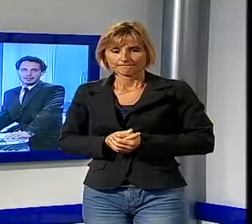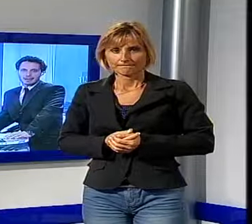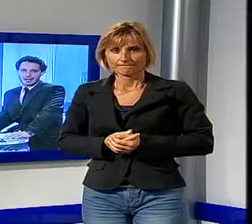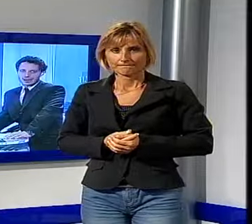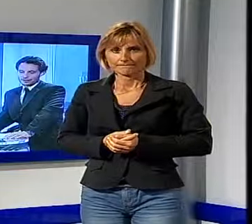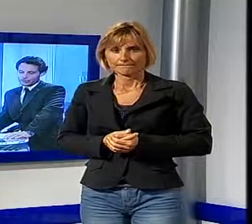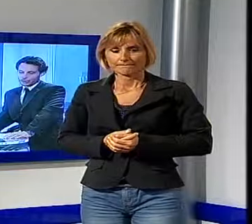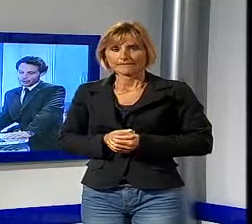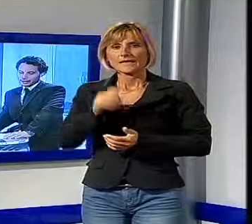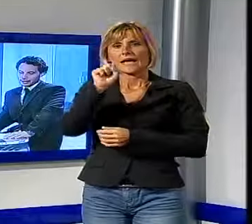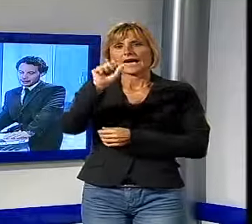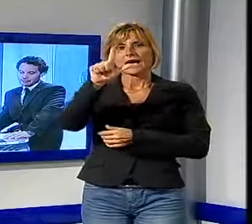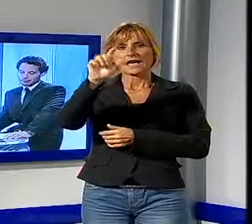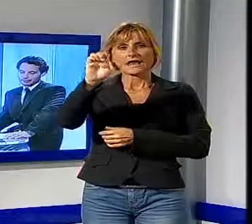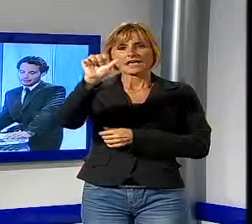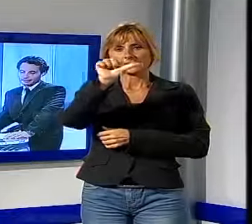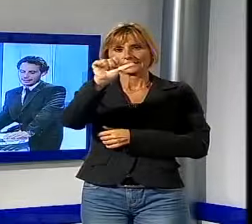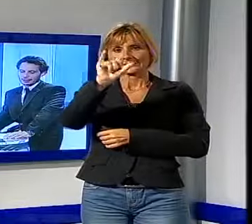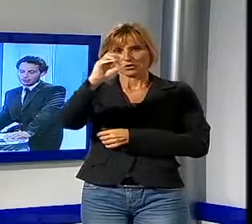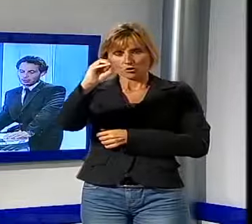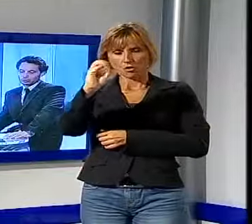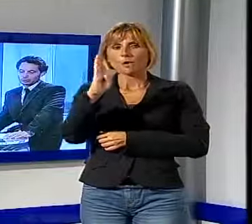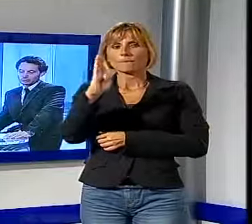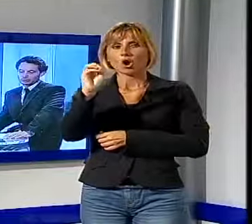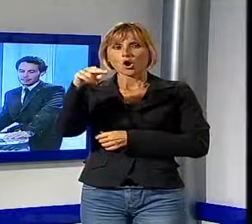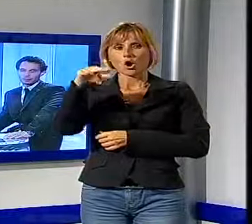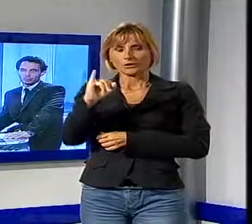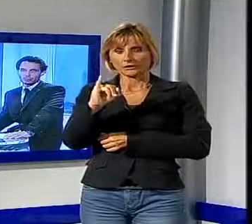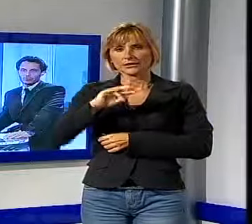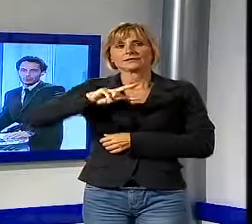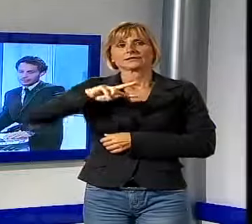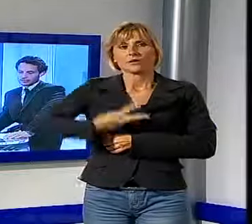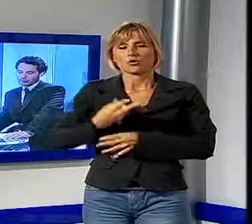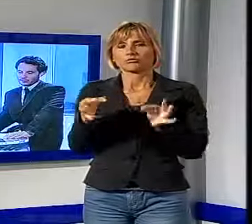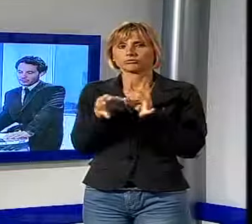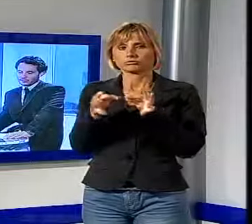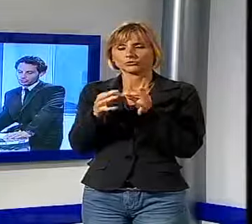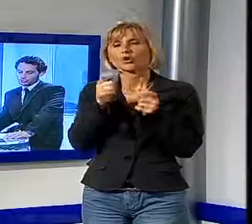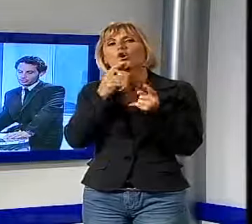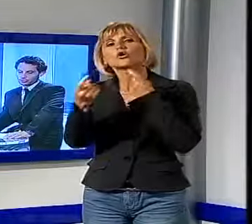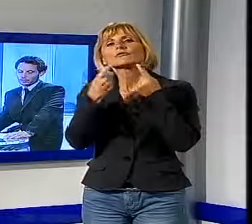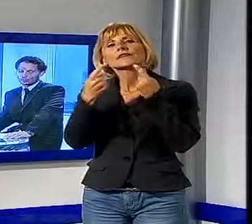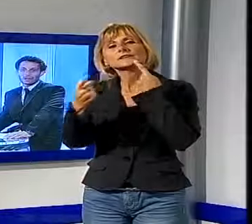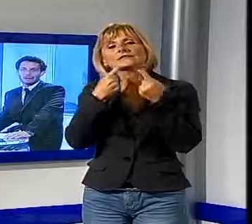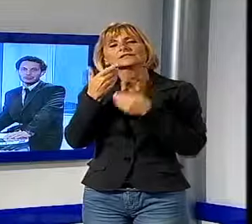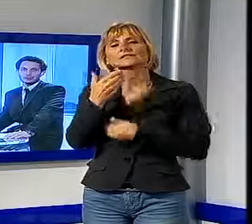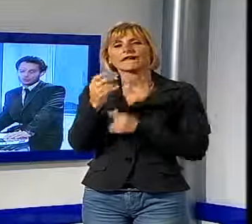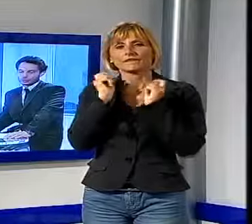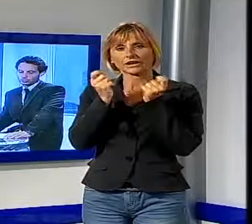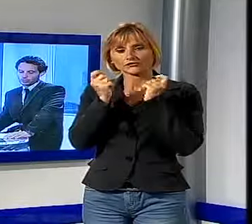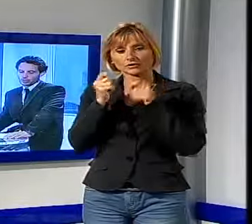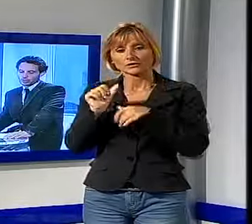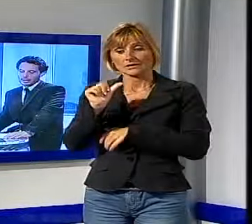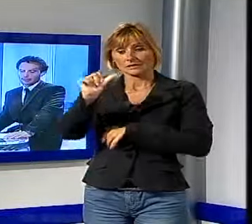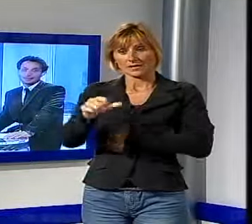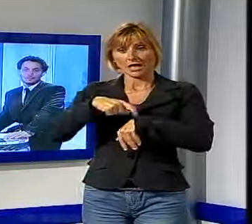Sarà Alessio Boni il protagonista del secondo appuntamento con le conversazioni in San Francesco, questo sabato alle ore